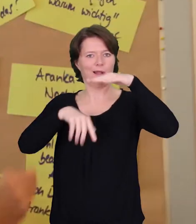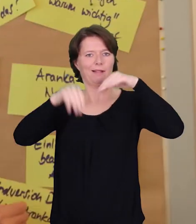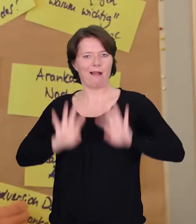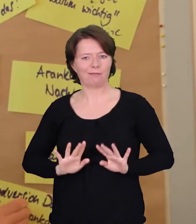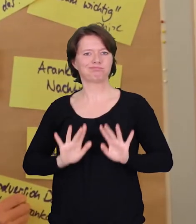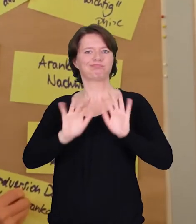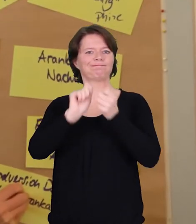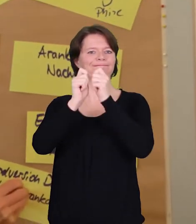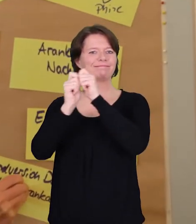Interesse daran hätten.